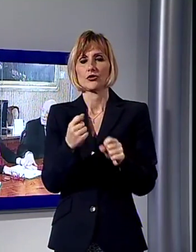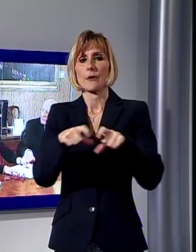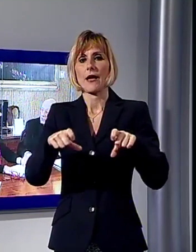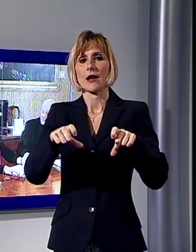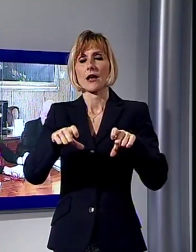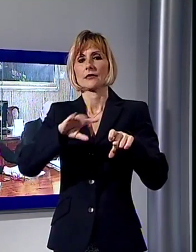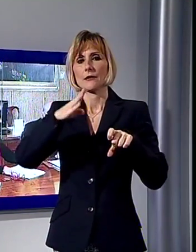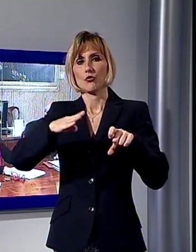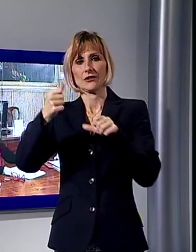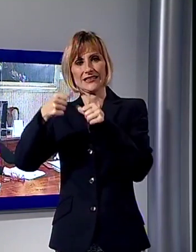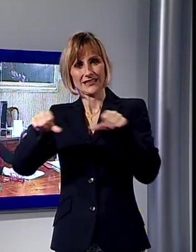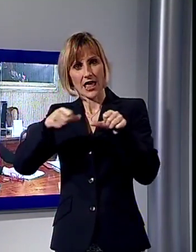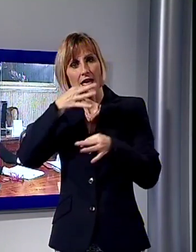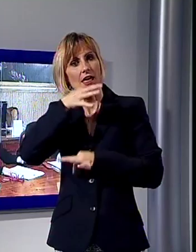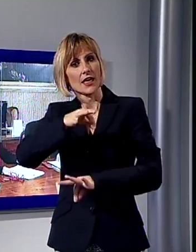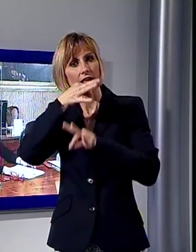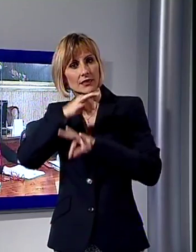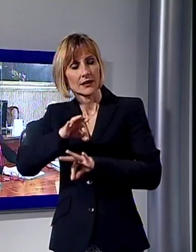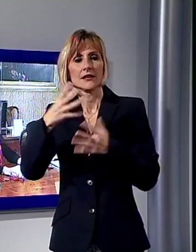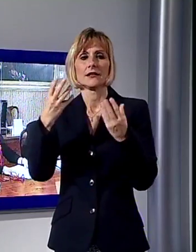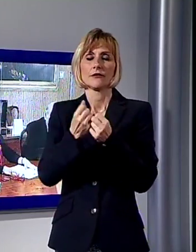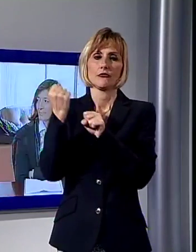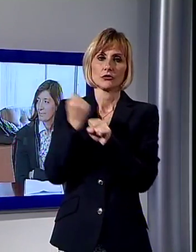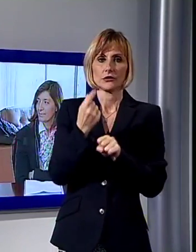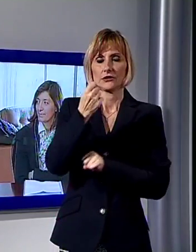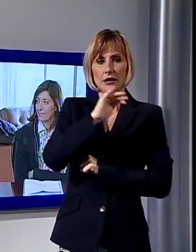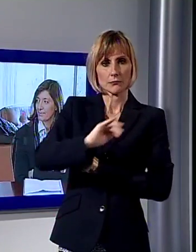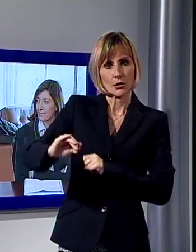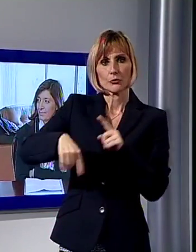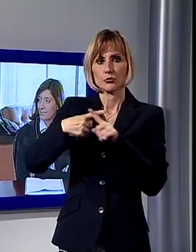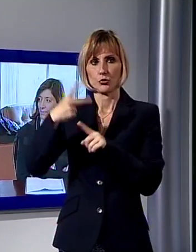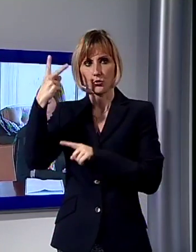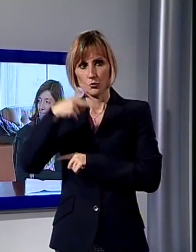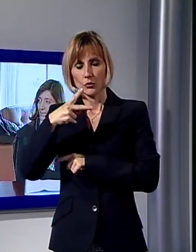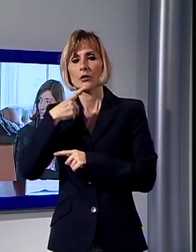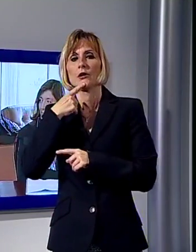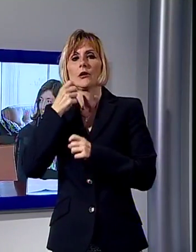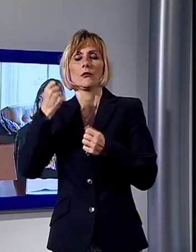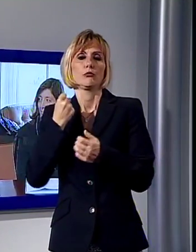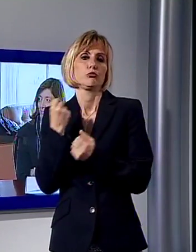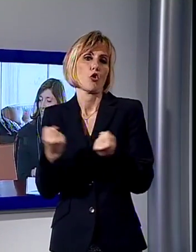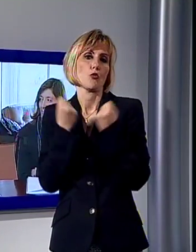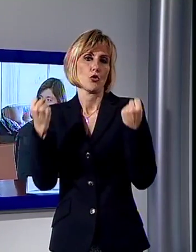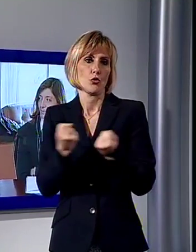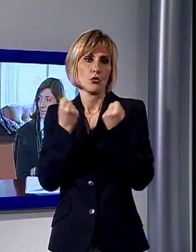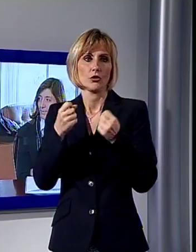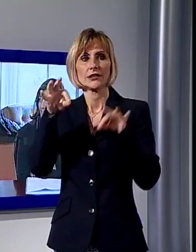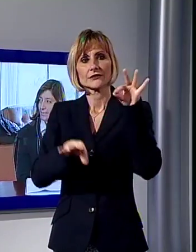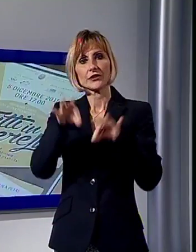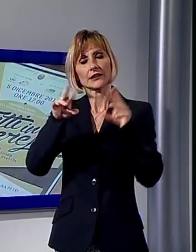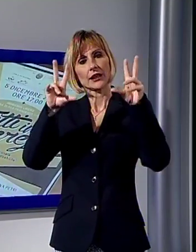alla Fondazione Cassa di Risparmio al Comune di Lucca è promotrice dell'evento. Si tratterà di una sfilata di moda molto particolare dove a fare da